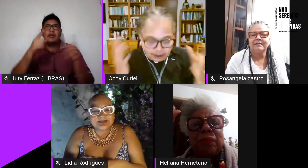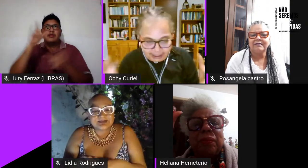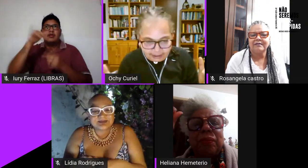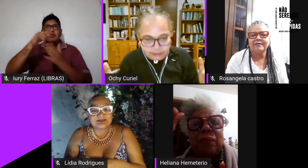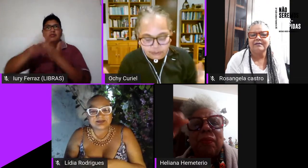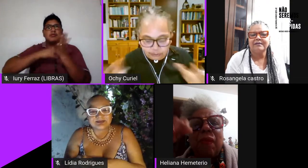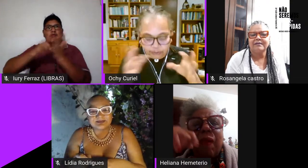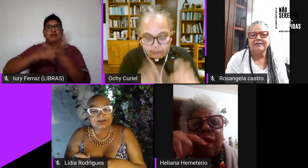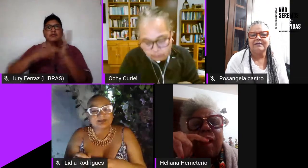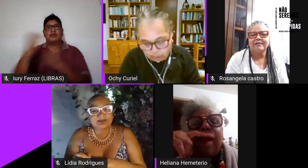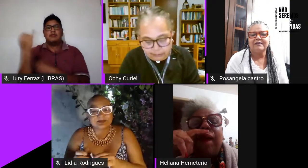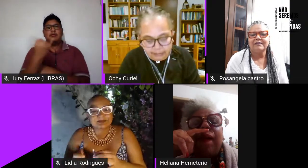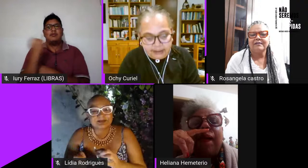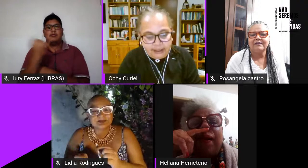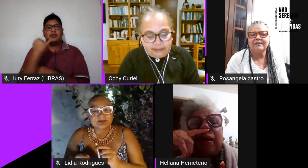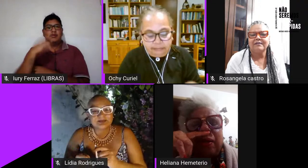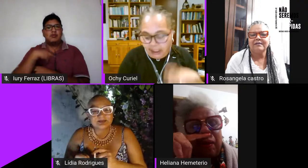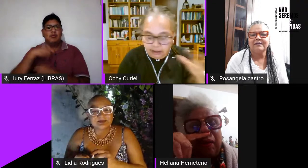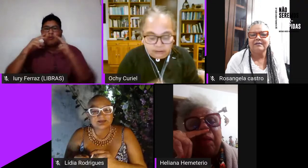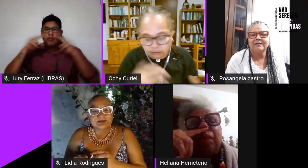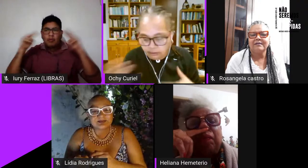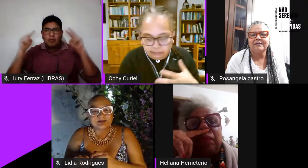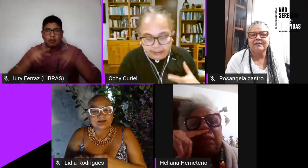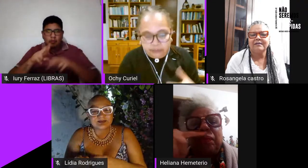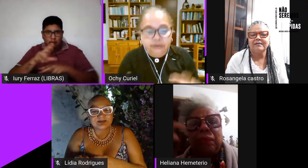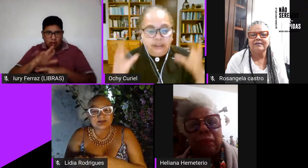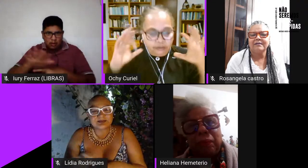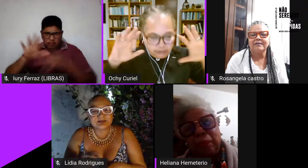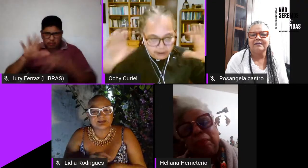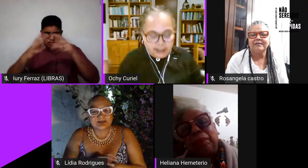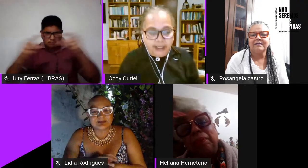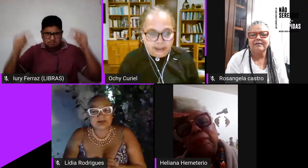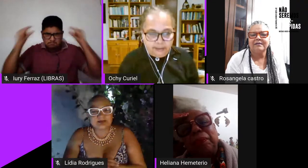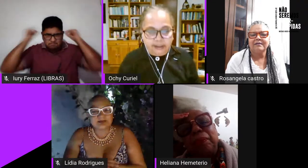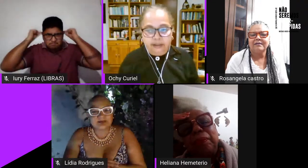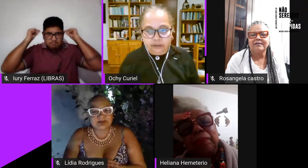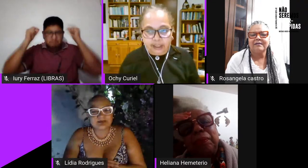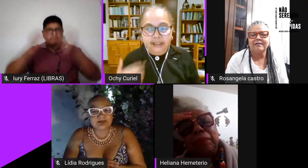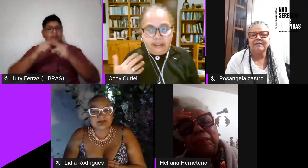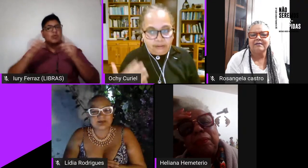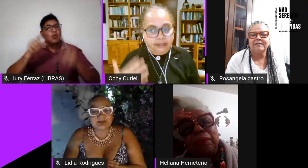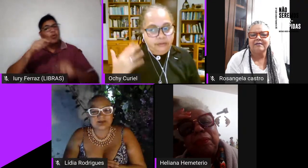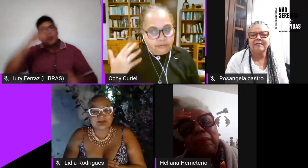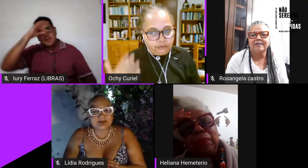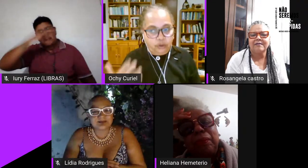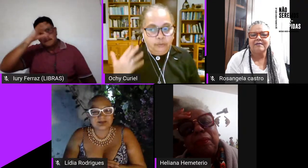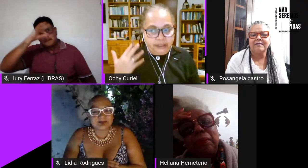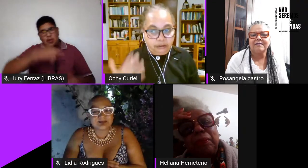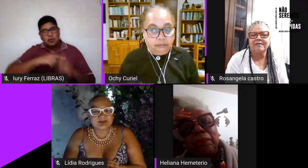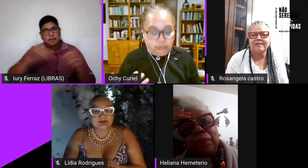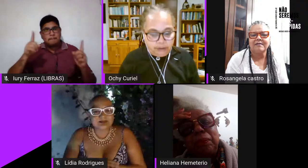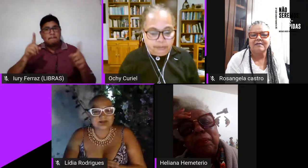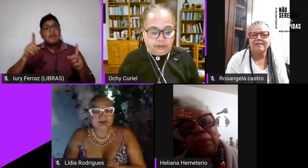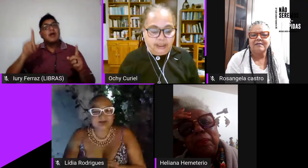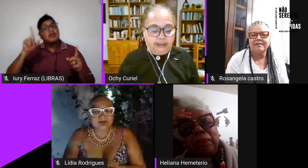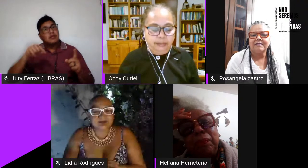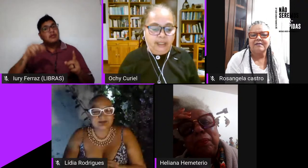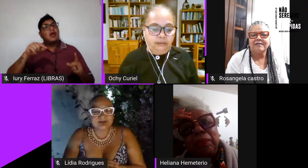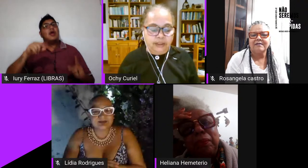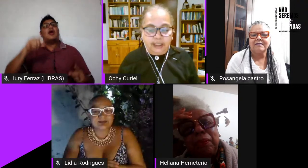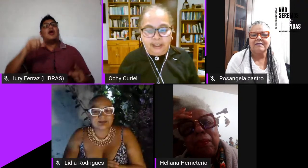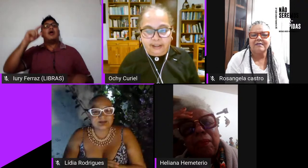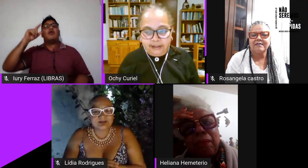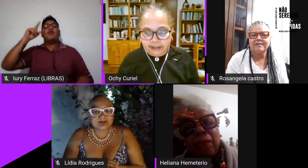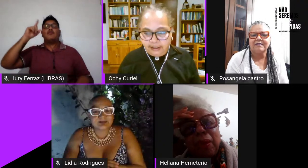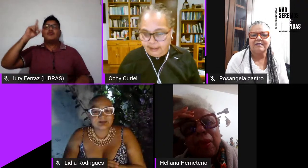regional não só em México ou Perú mas a nível regional e acho que é um documento muito importante